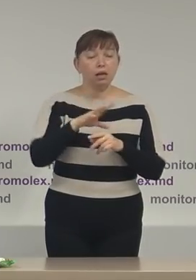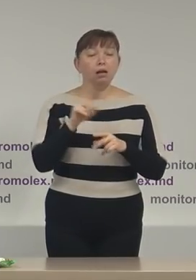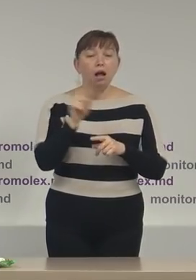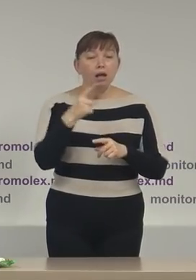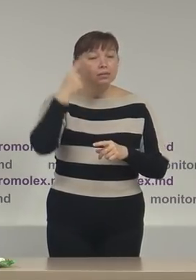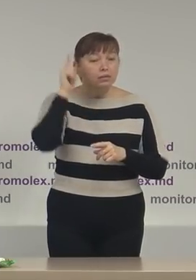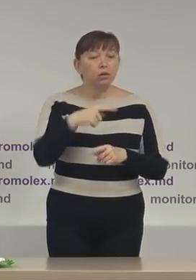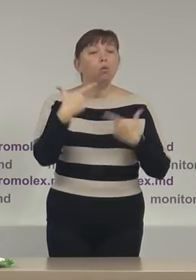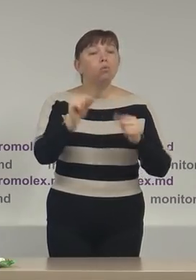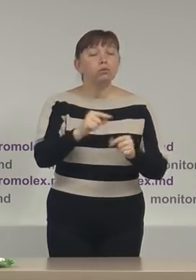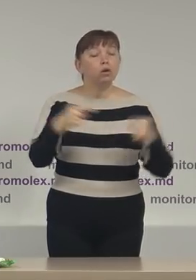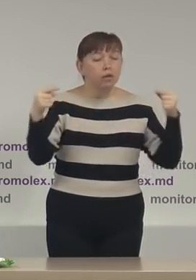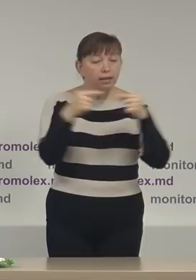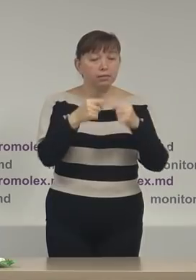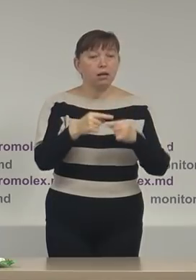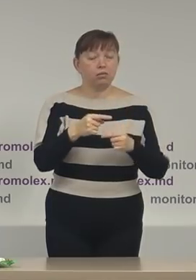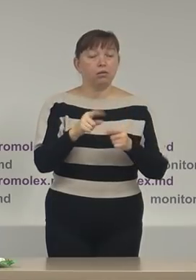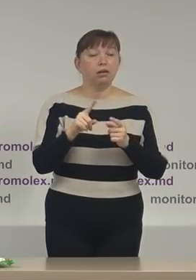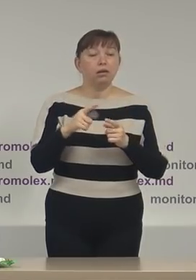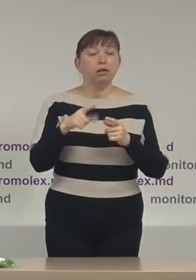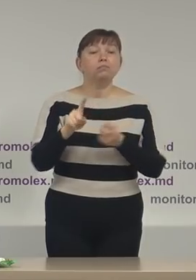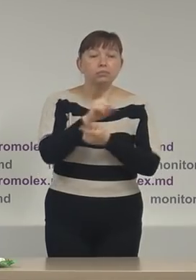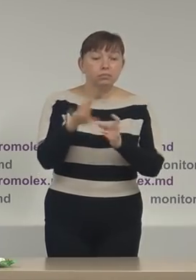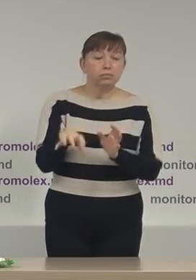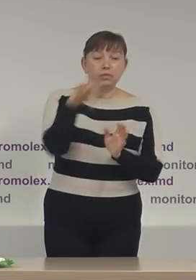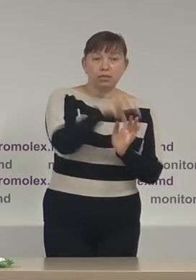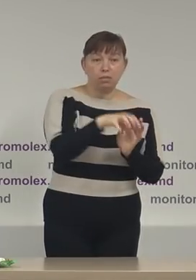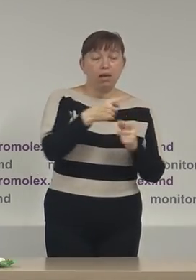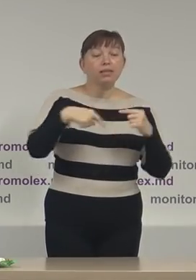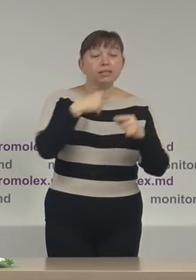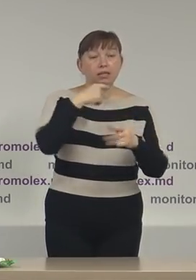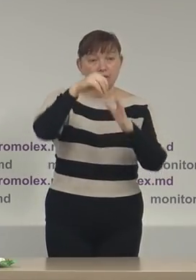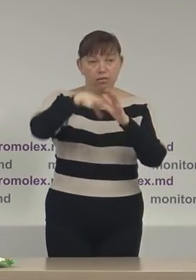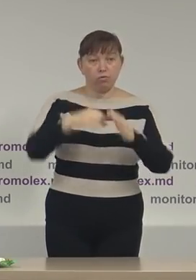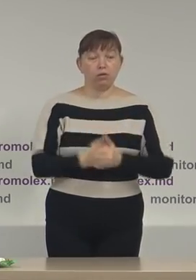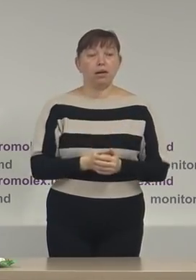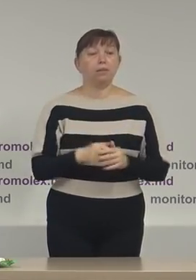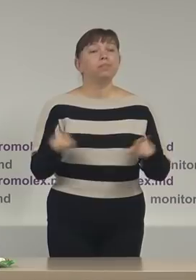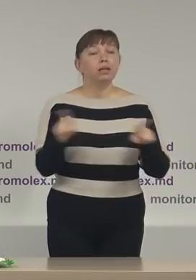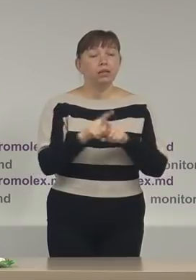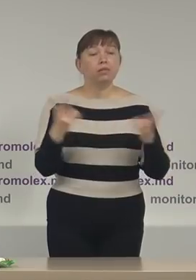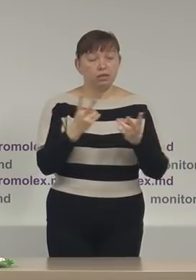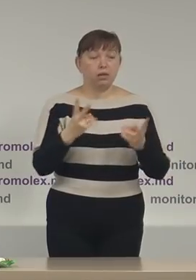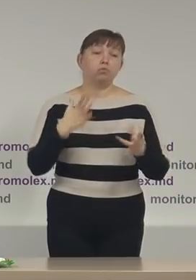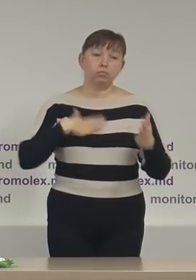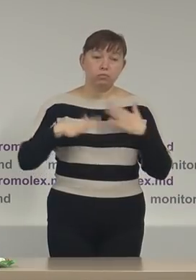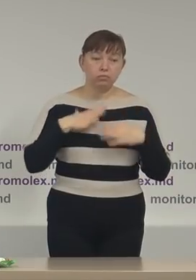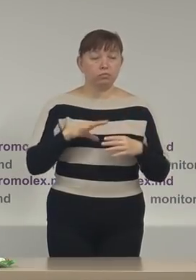locația exactă schimbată a secțiilor de votare. La fel, trebuie să salutăm